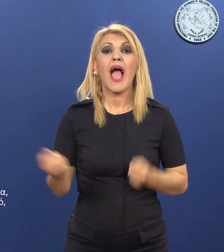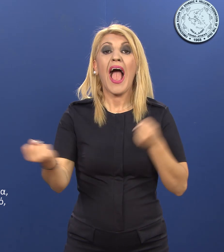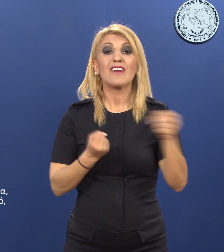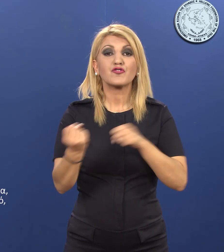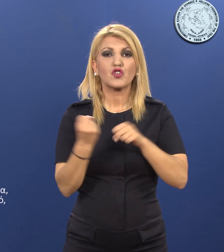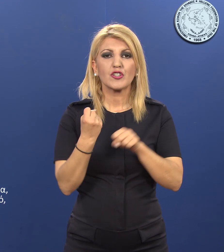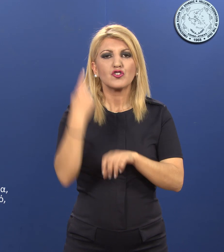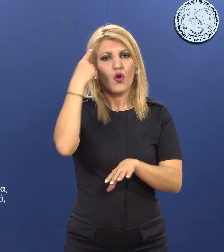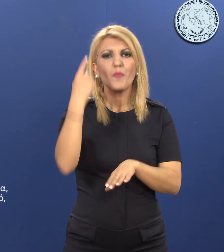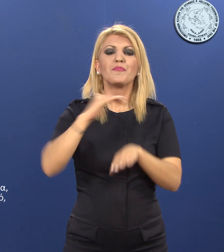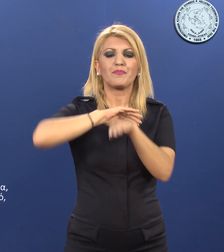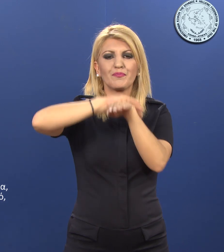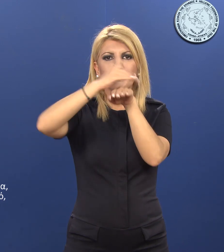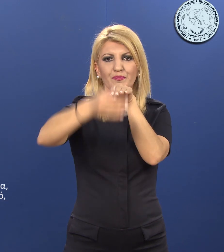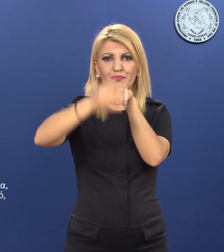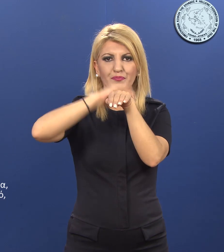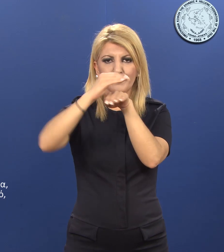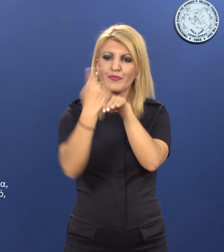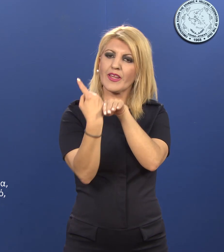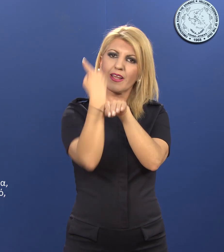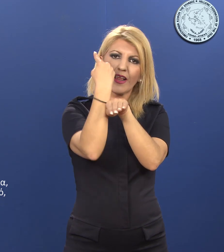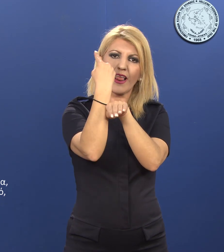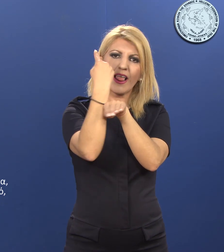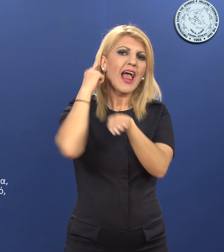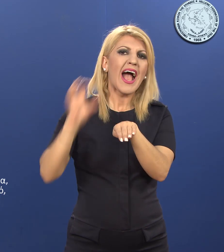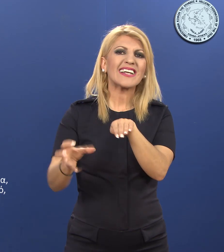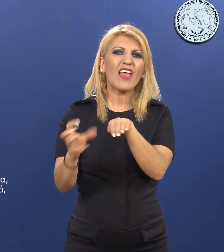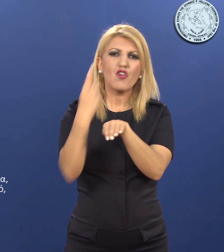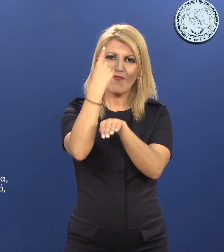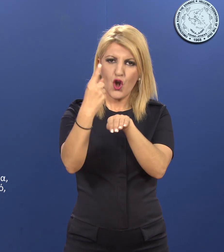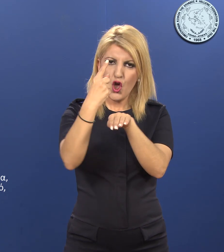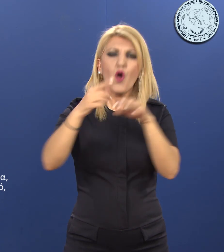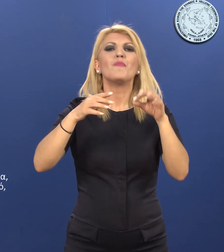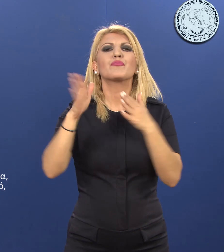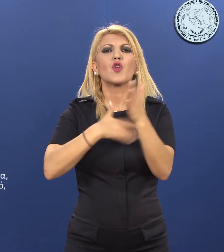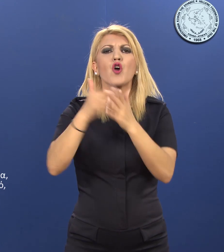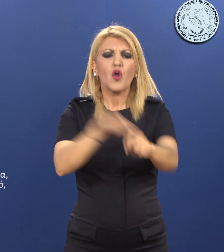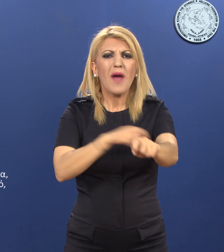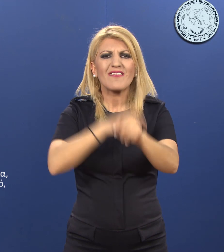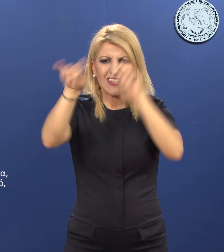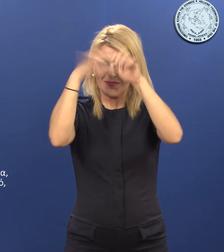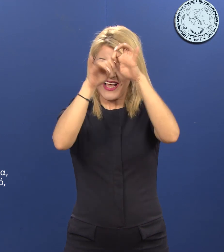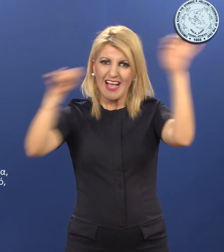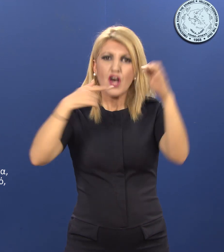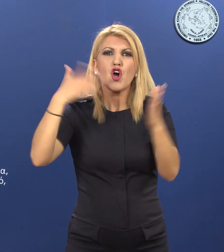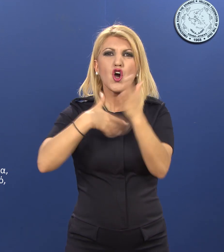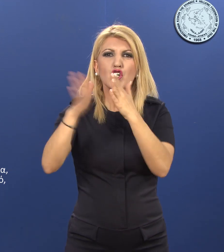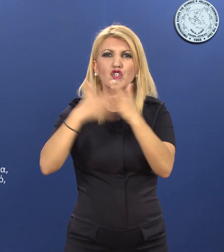Τοποθετήστε στην κεραία του ραδιοφόνου ένα ύφασμα με έντονο χρώμα για τον ευκολότερο εντοπισμό σας από τις διασωστικές ομάδες.